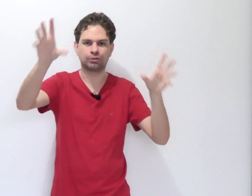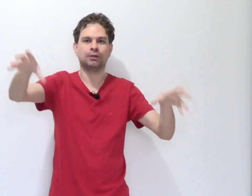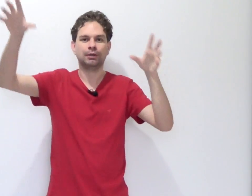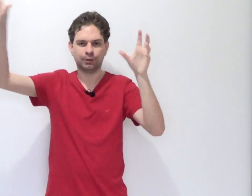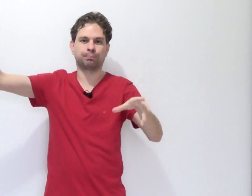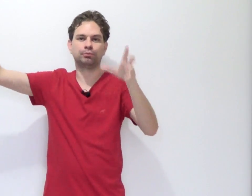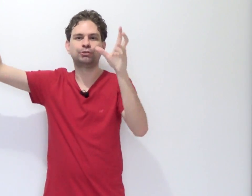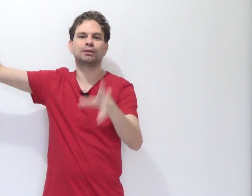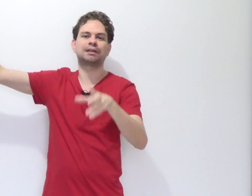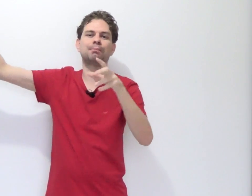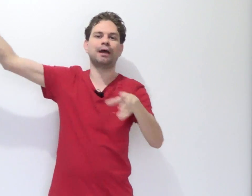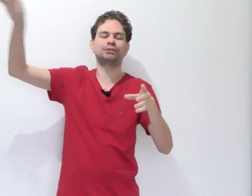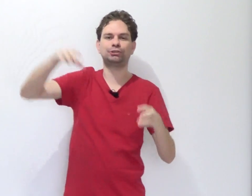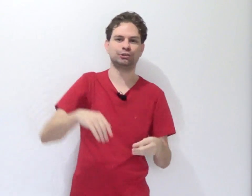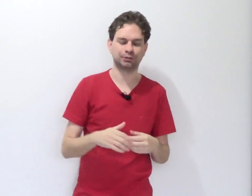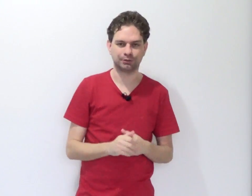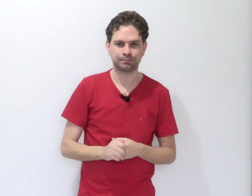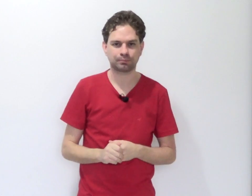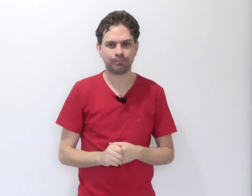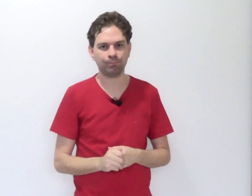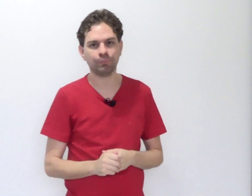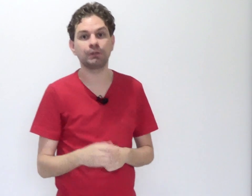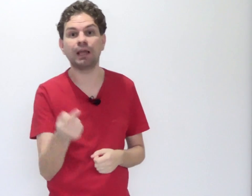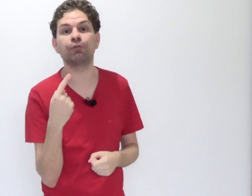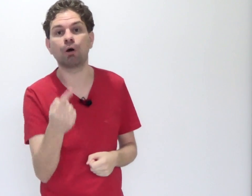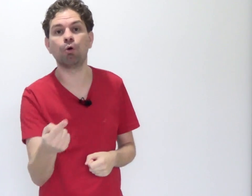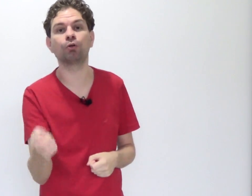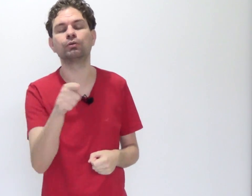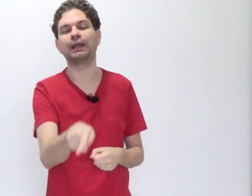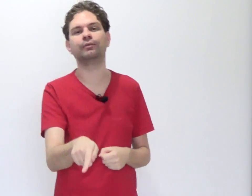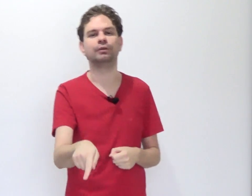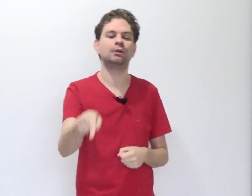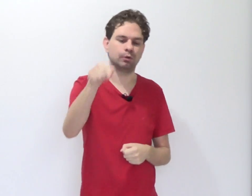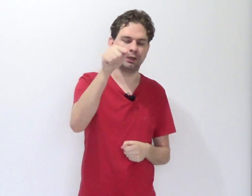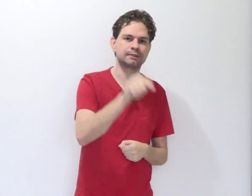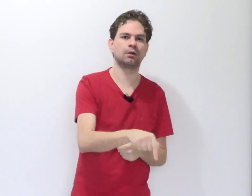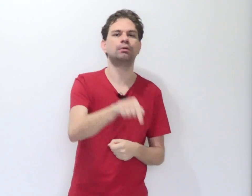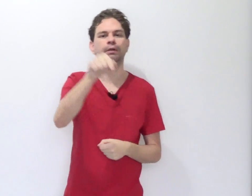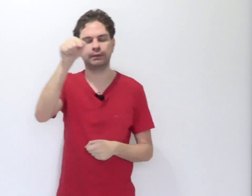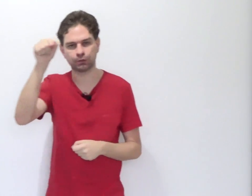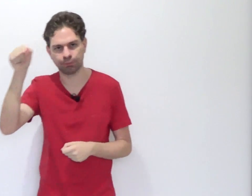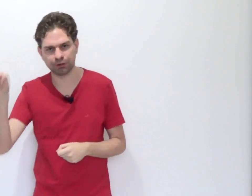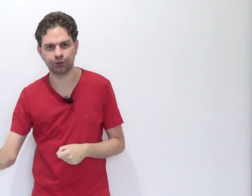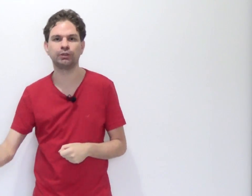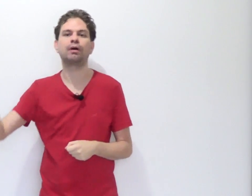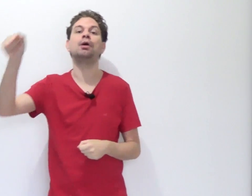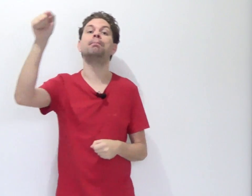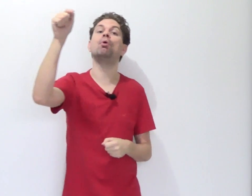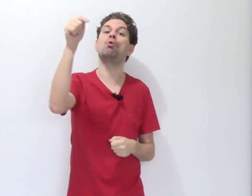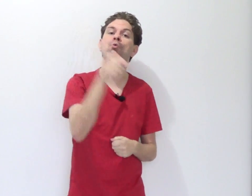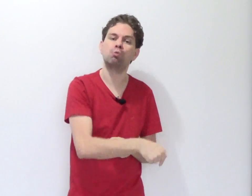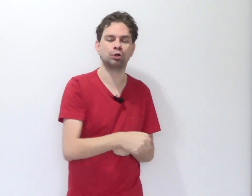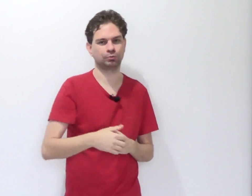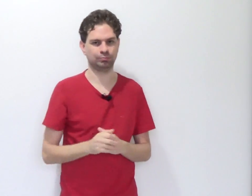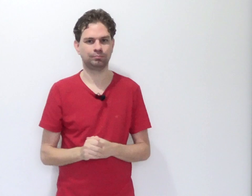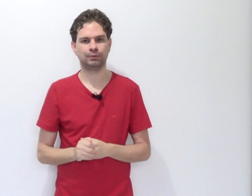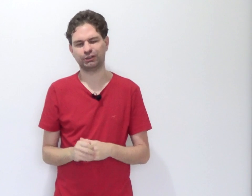Pessoas explodindo Assembleias distintas. Teve um acordo? Teve. Conexão intersubjetiva por concurso. A